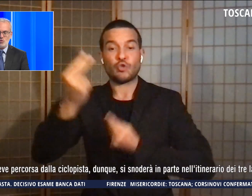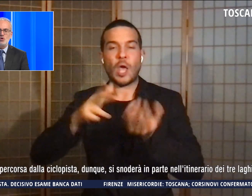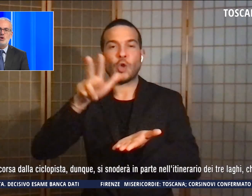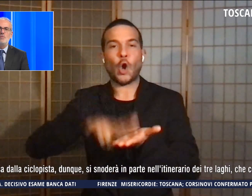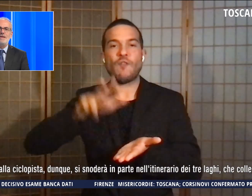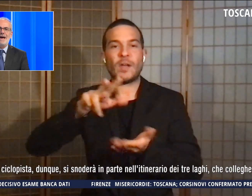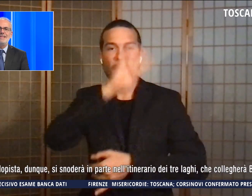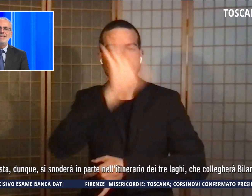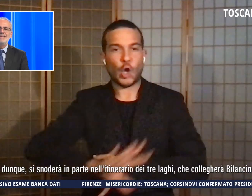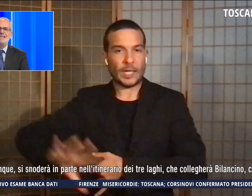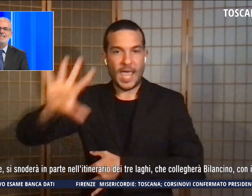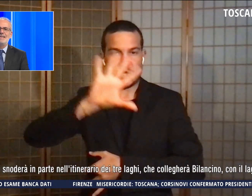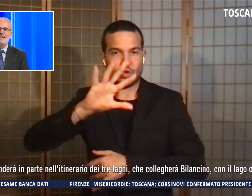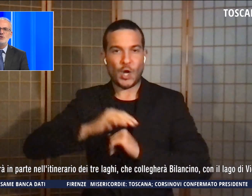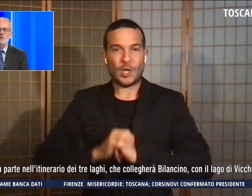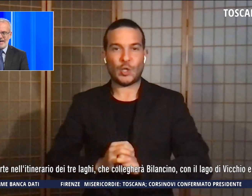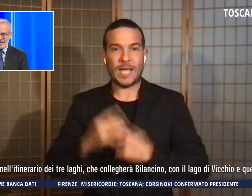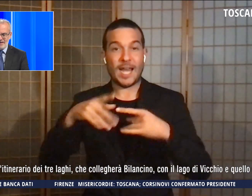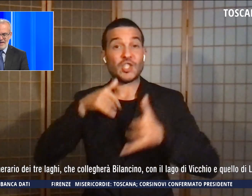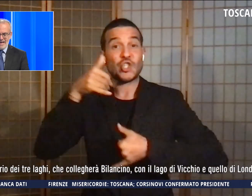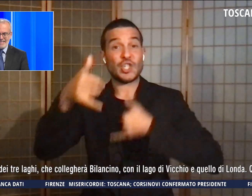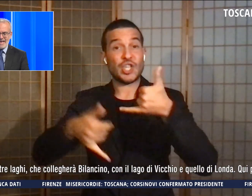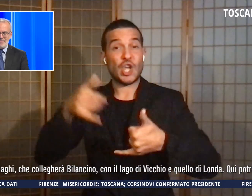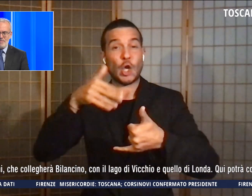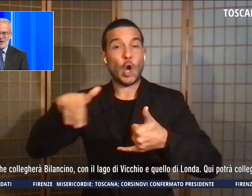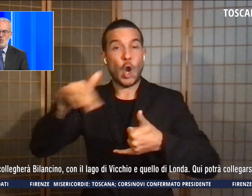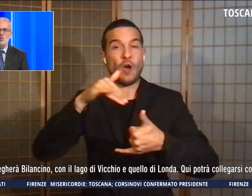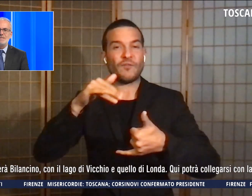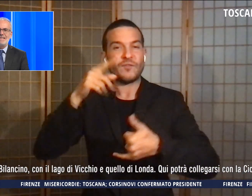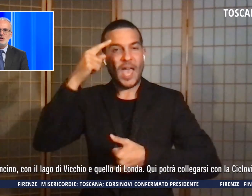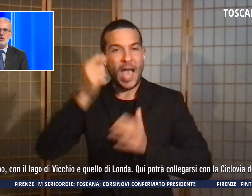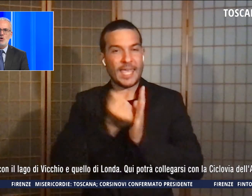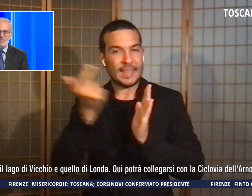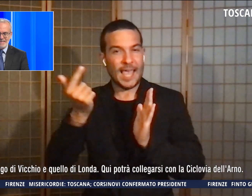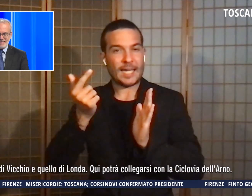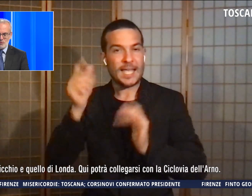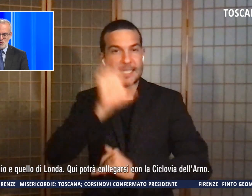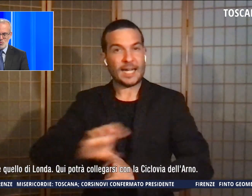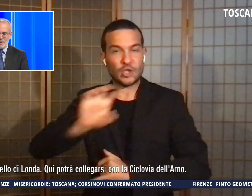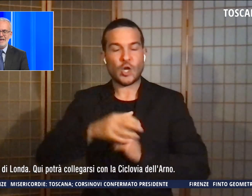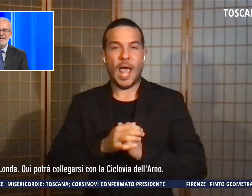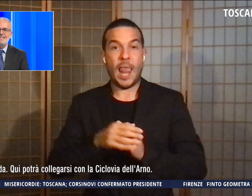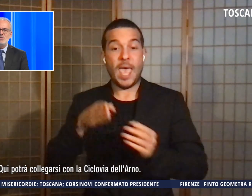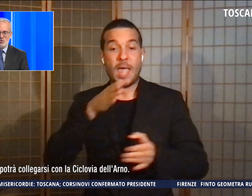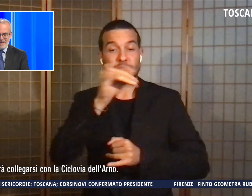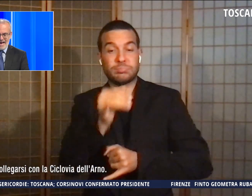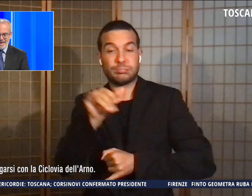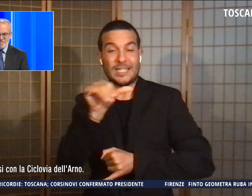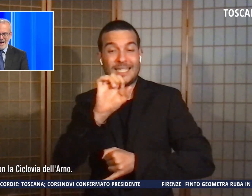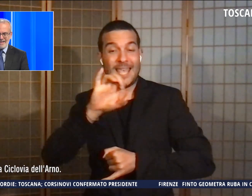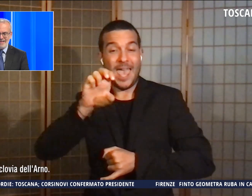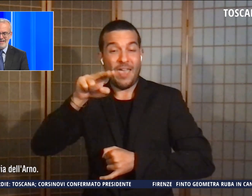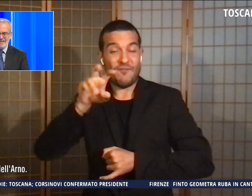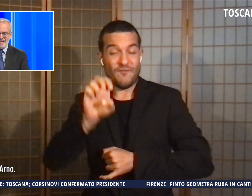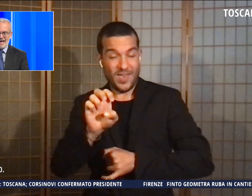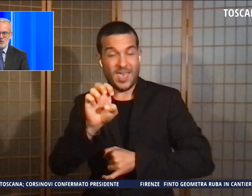considerato Ciclovia di interesse regionale. La Sieve, percorsa dalla ciclopista dunque, si snoderà